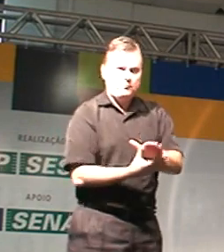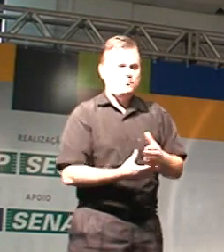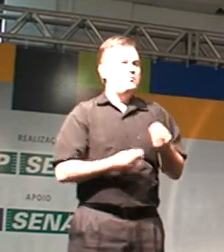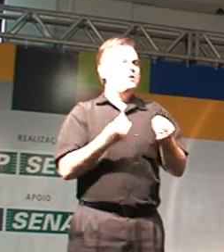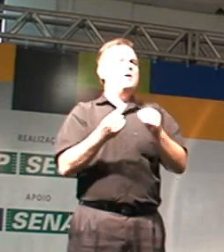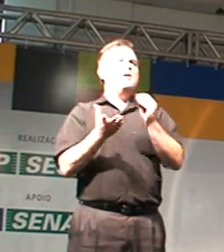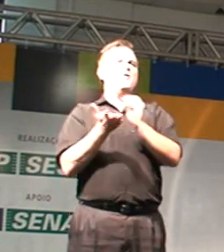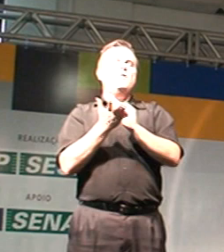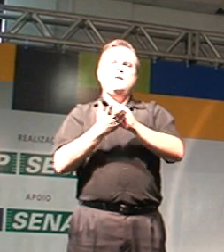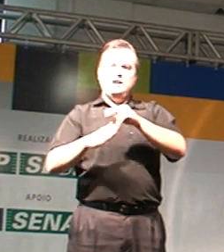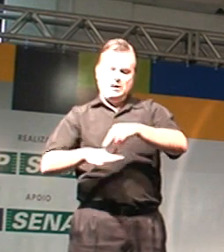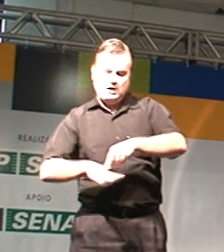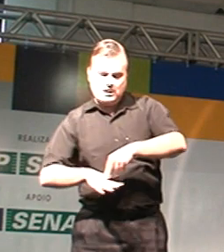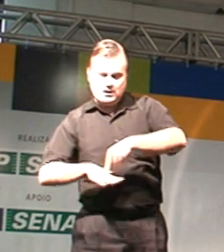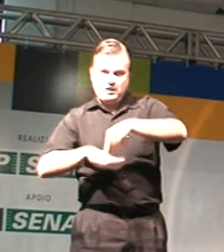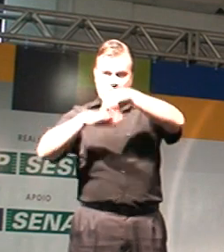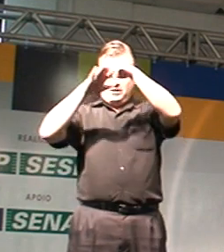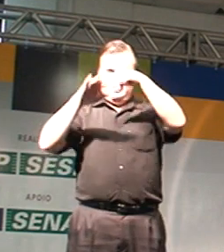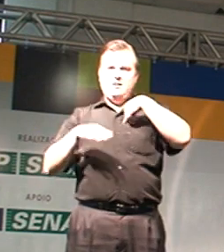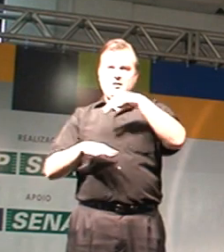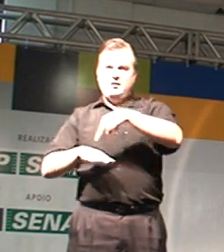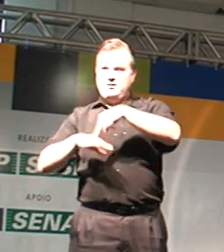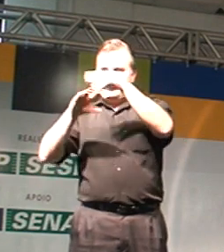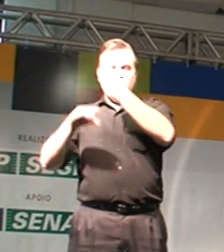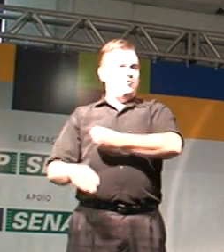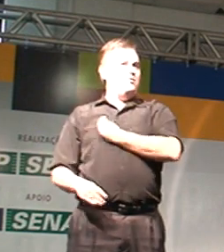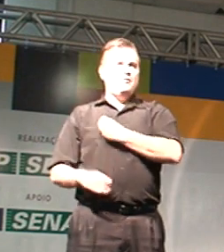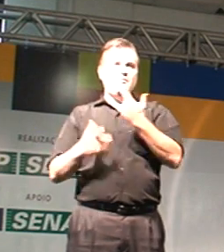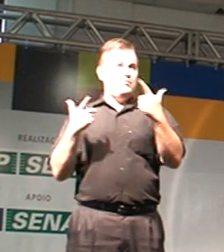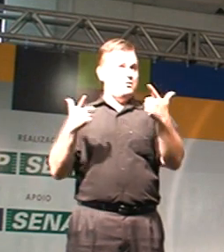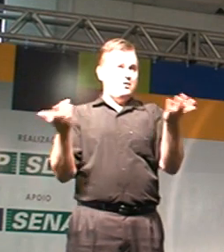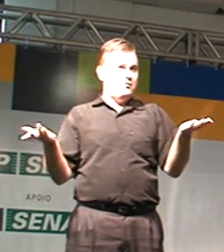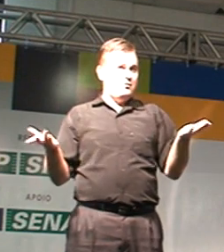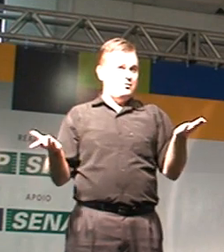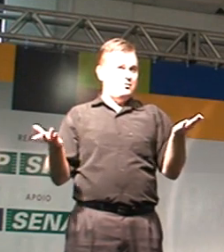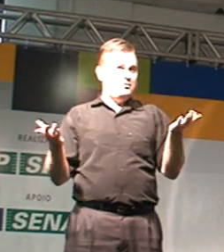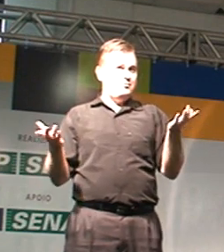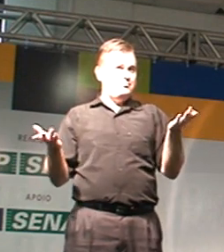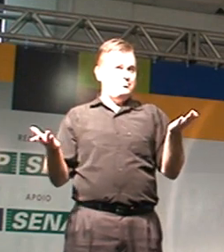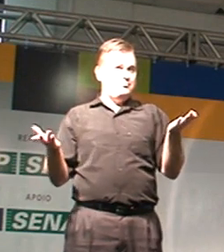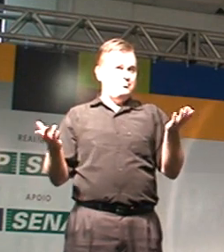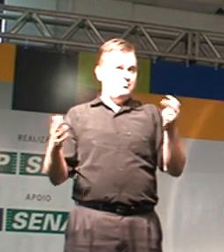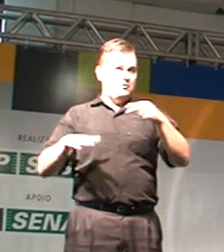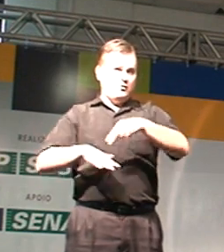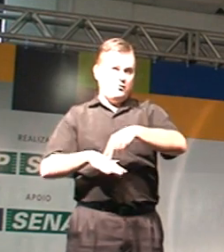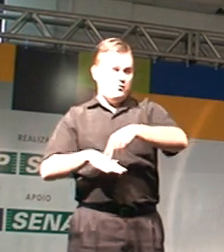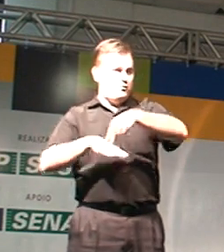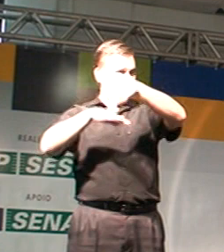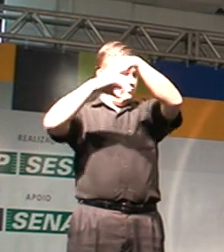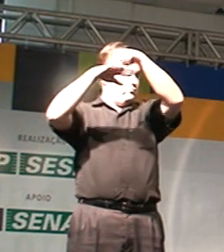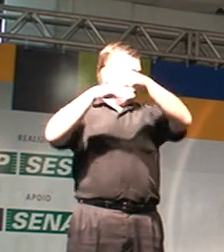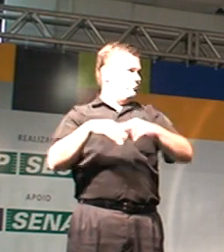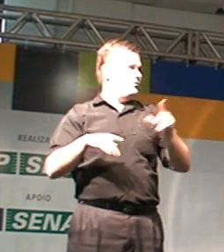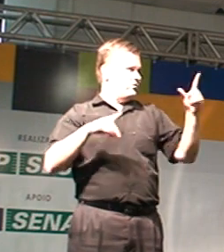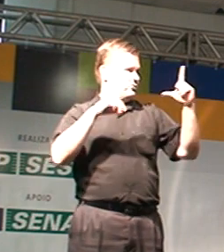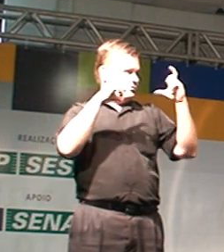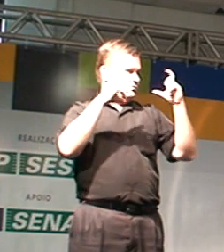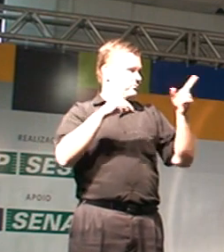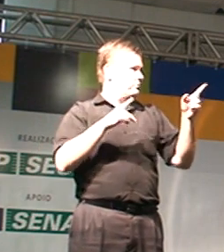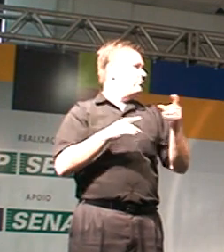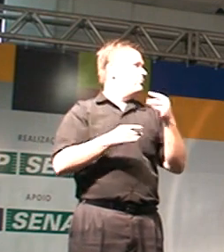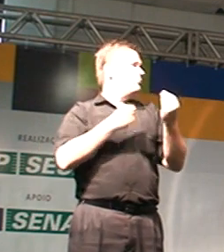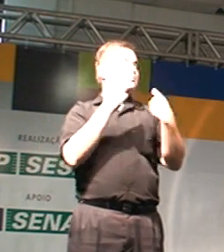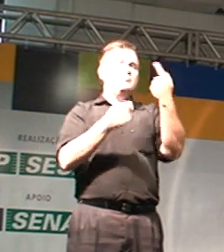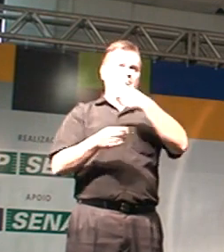elevador, que agora, quando eu abri a porta lá embaixo, o elevador não estava no poço, estava só o poço. Estava subindo com a Nogueira, agora a Nogueira até tirou fora. Então,